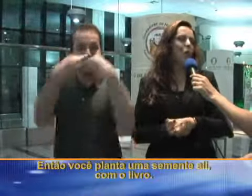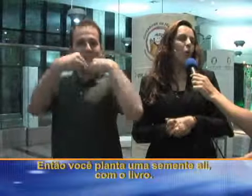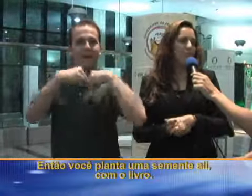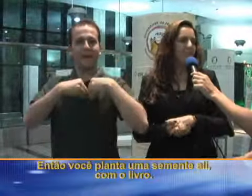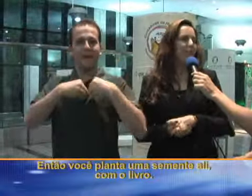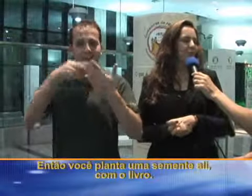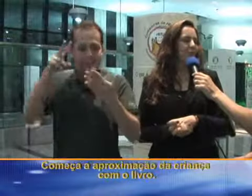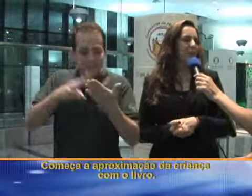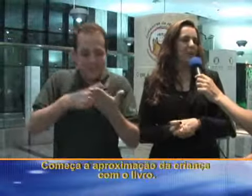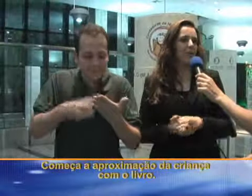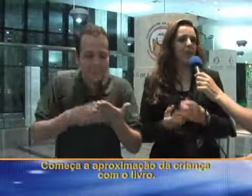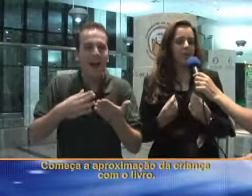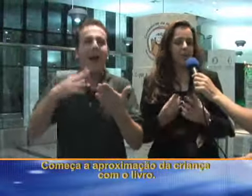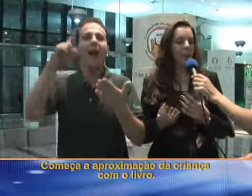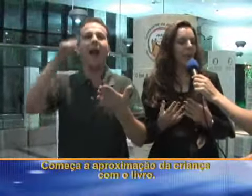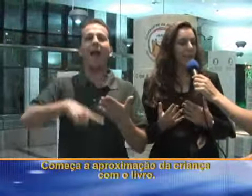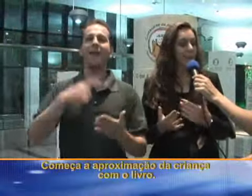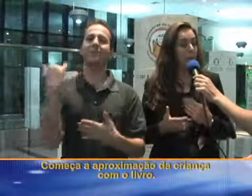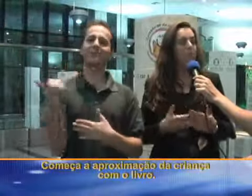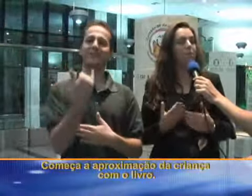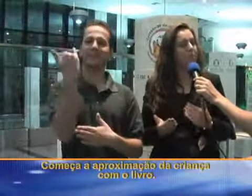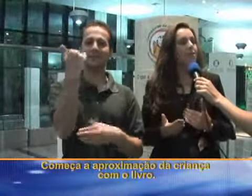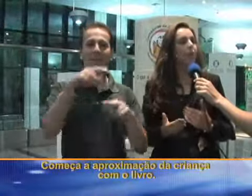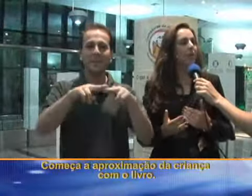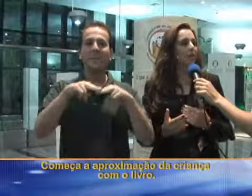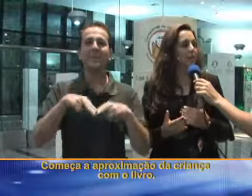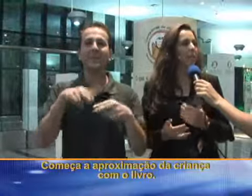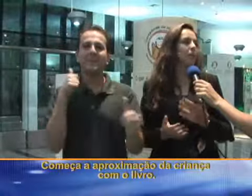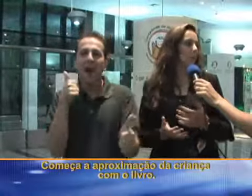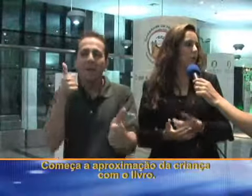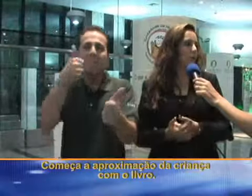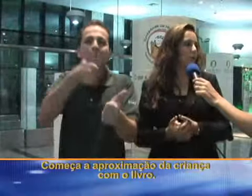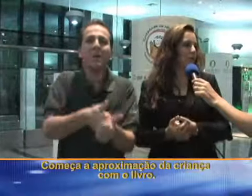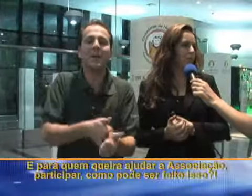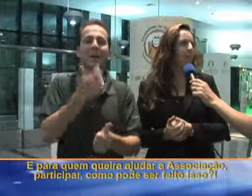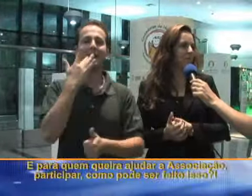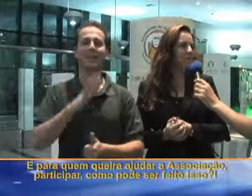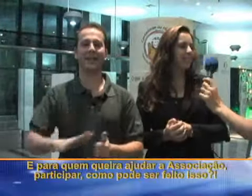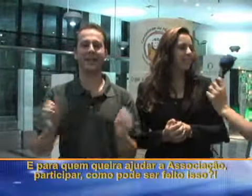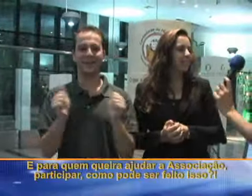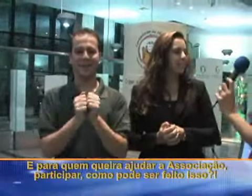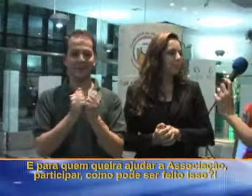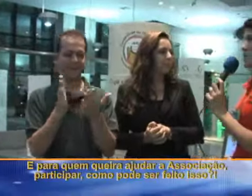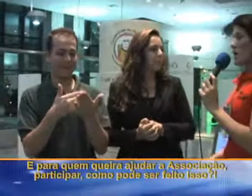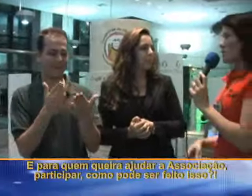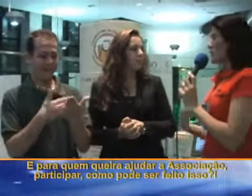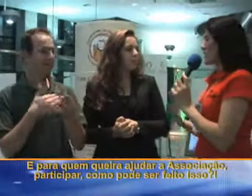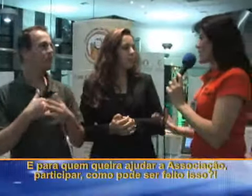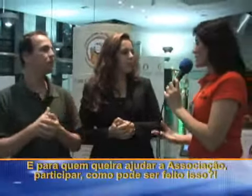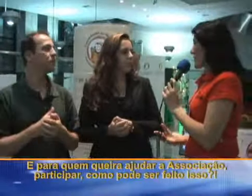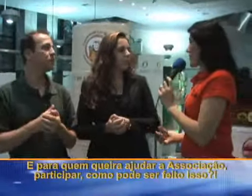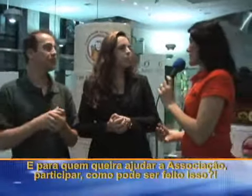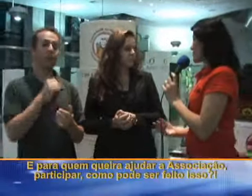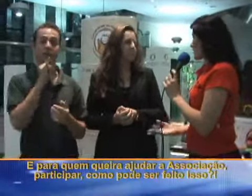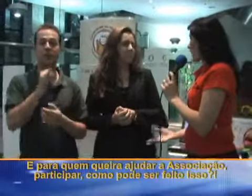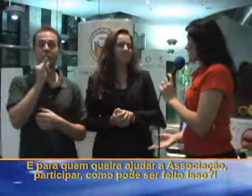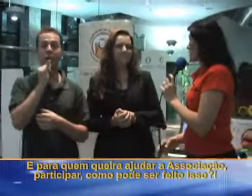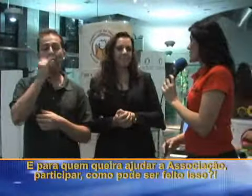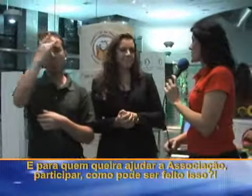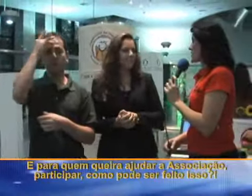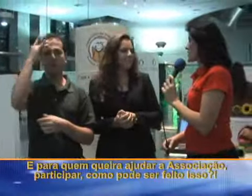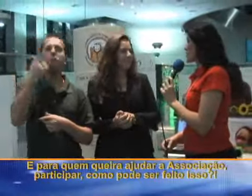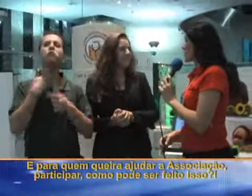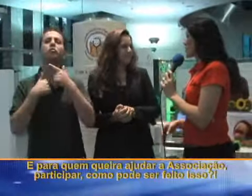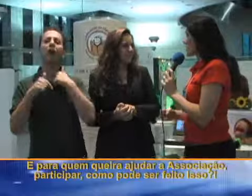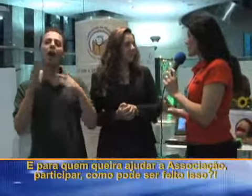com o livro, né? Começa aquela aproximação da criança com o livro. E para quem queira ajudar